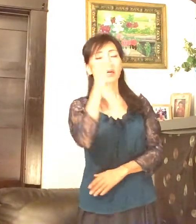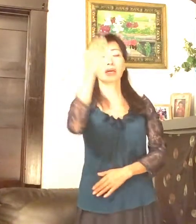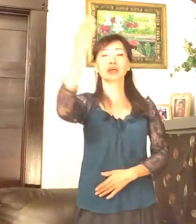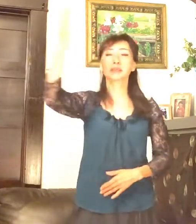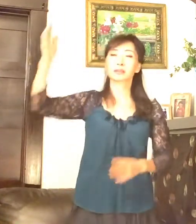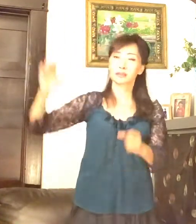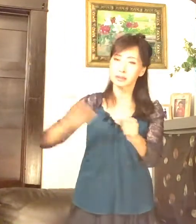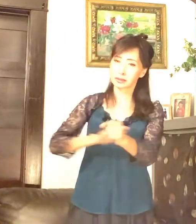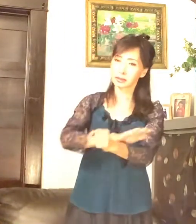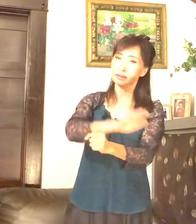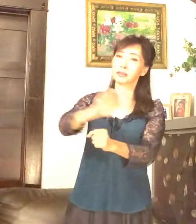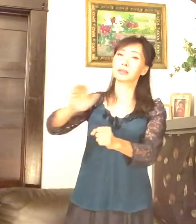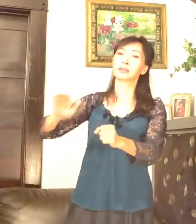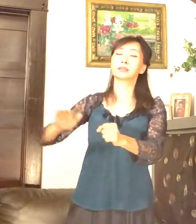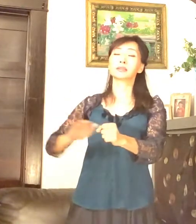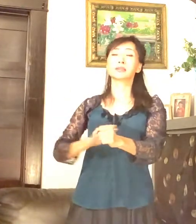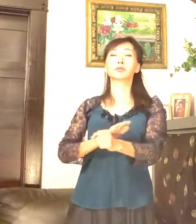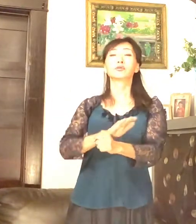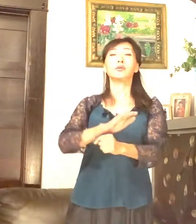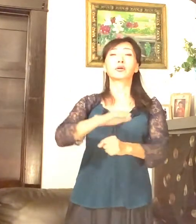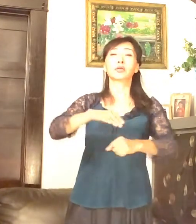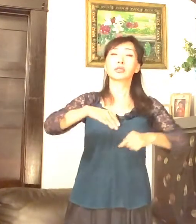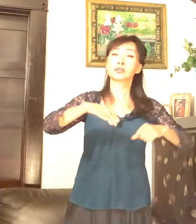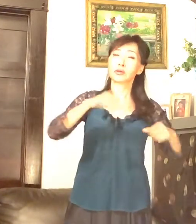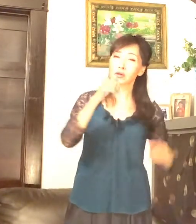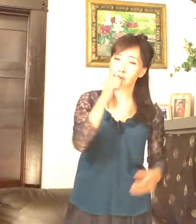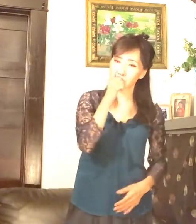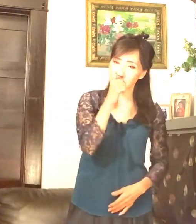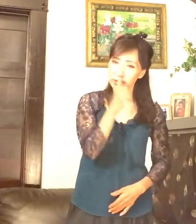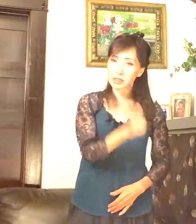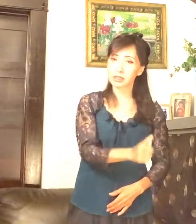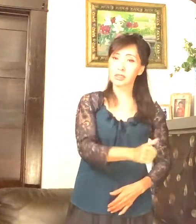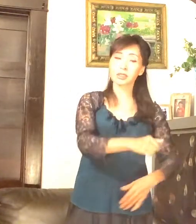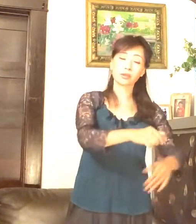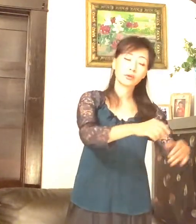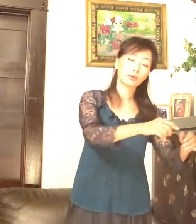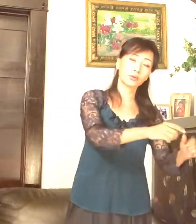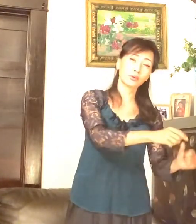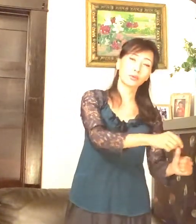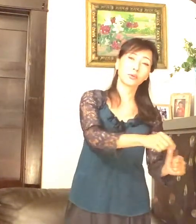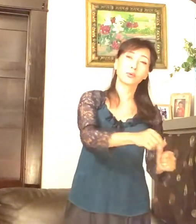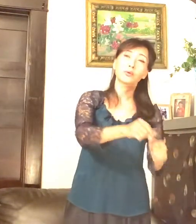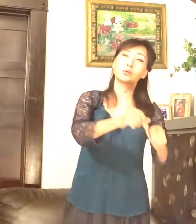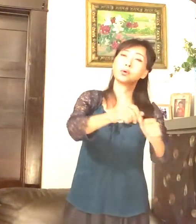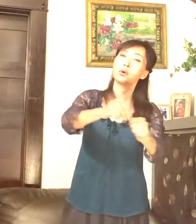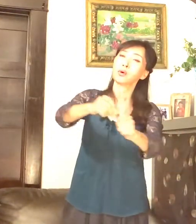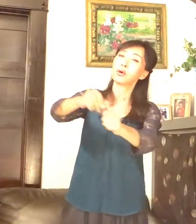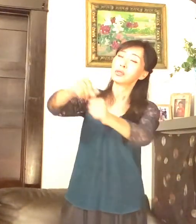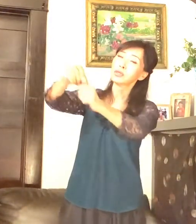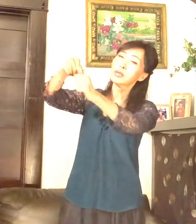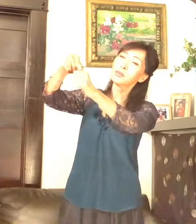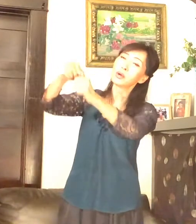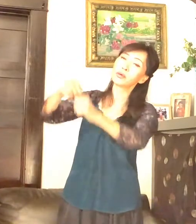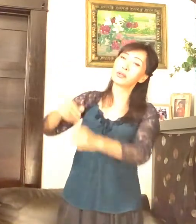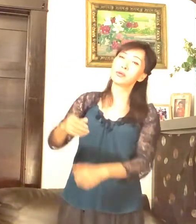수렁에서 번지시고 환석 위에